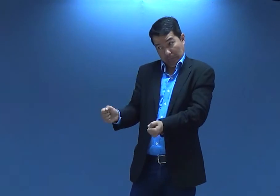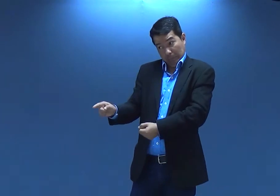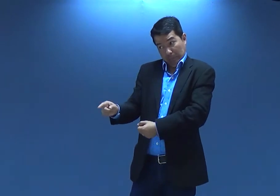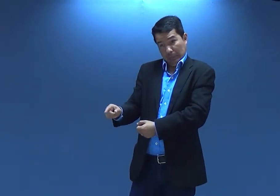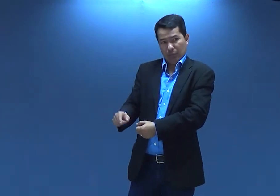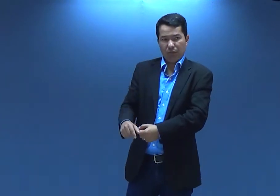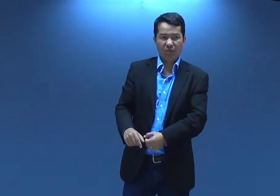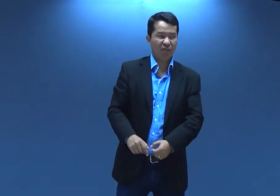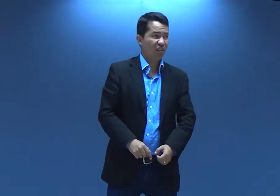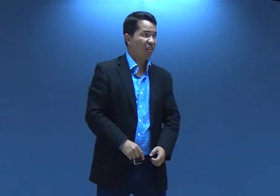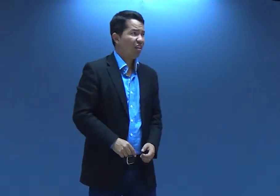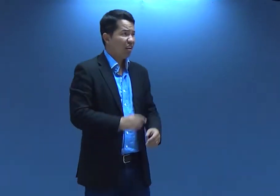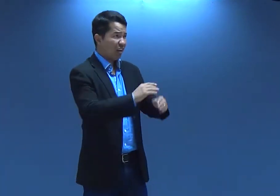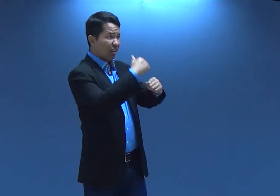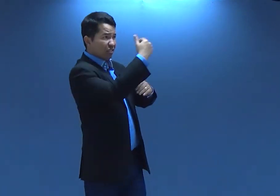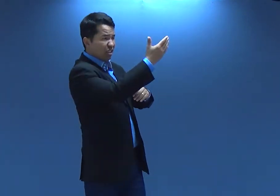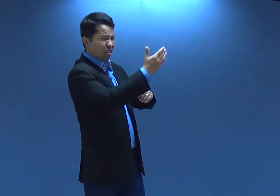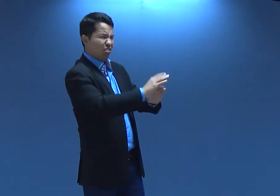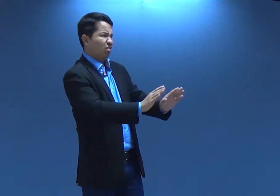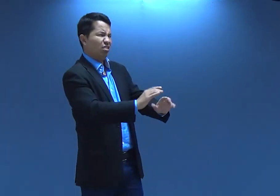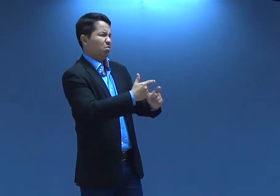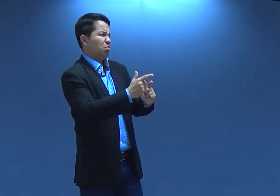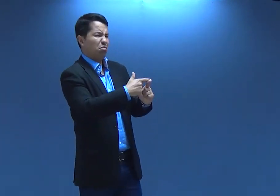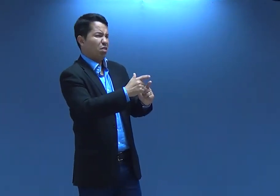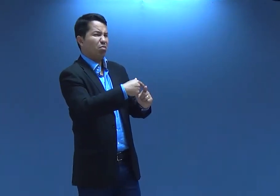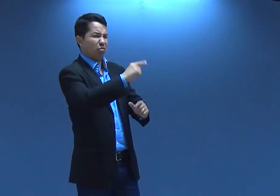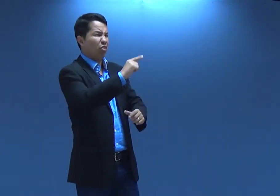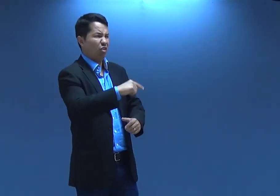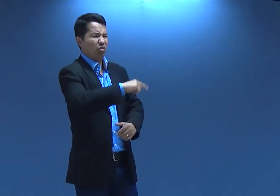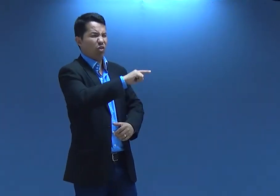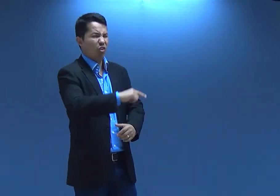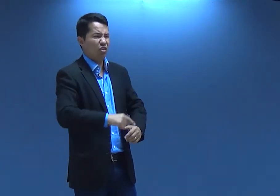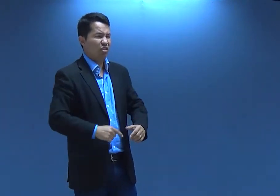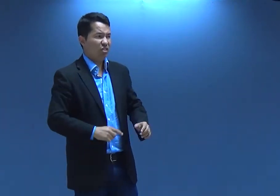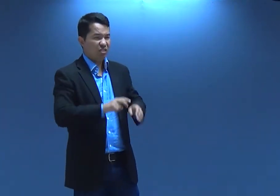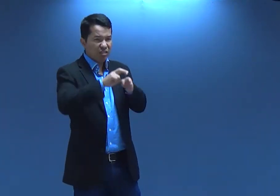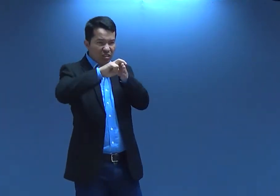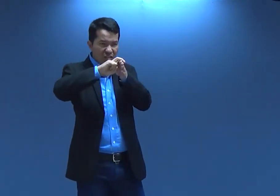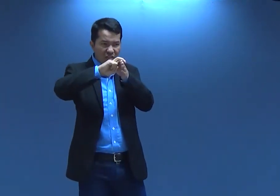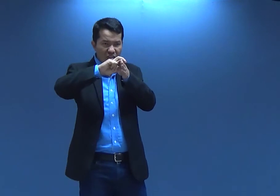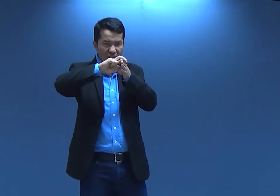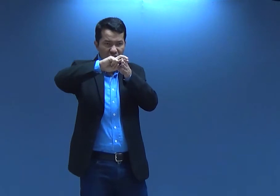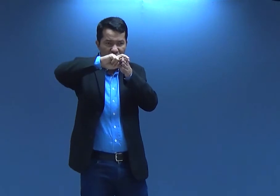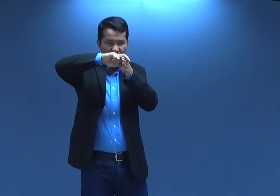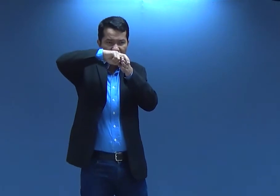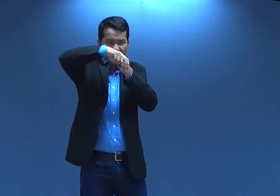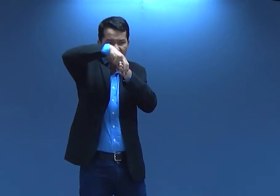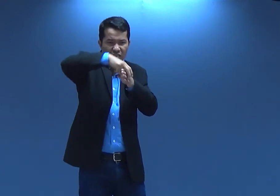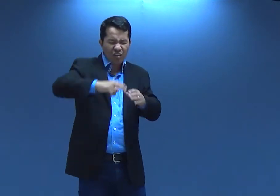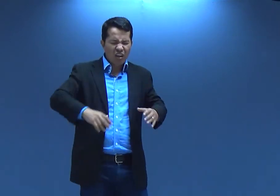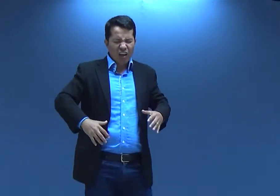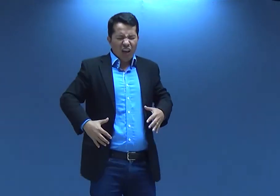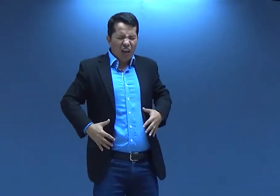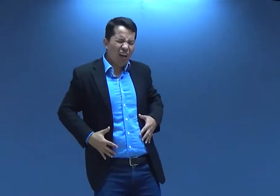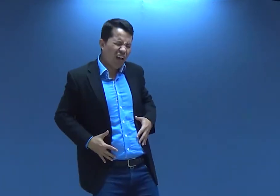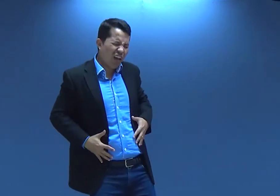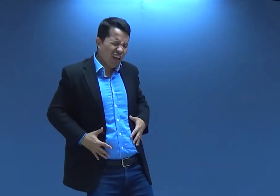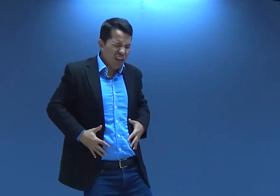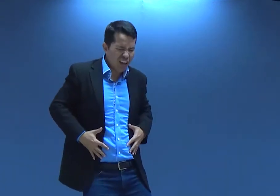Juntou com os animais, né? É o lugar que eu tenho. Não, lá atrás não. Não tem problema. Aí eu vou. Aí ela com dificuldade ali,